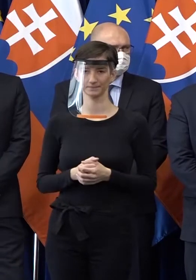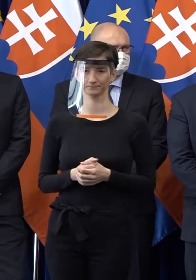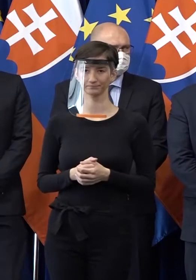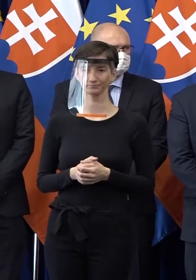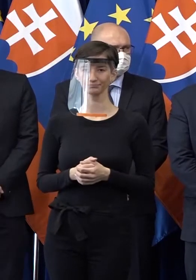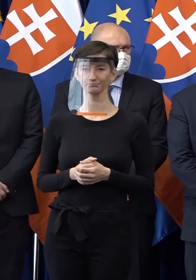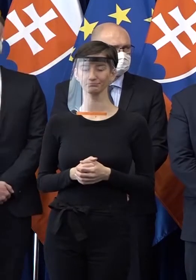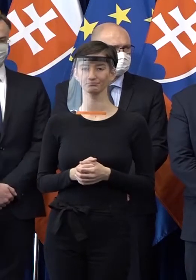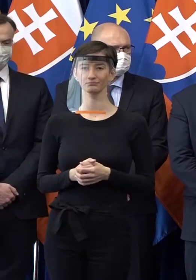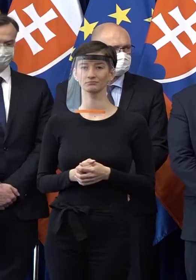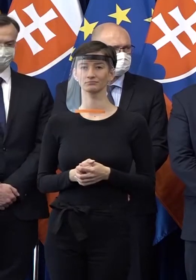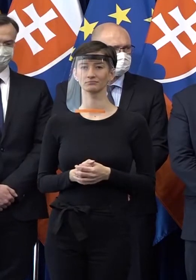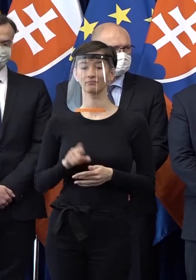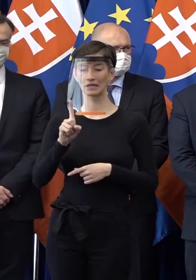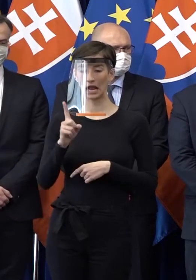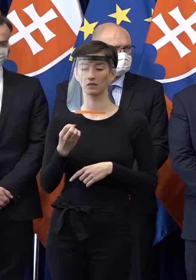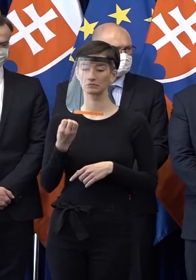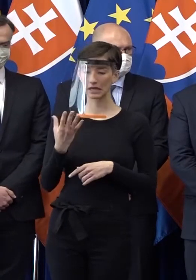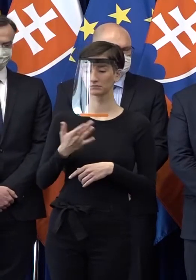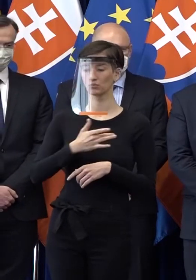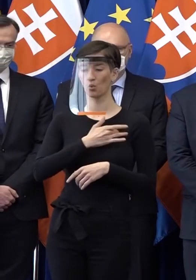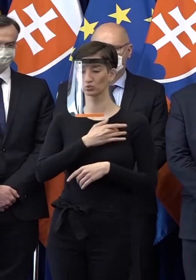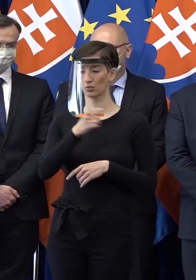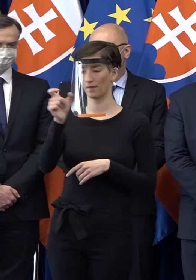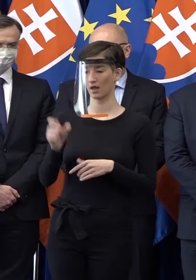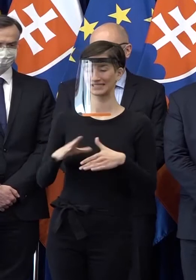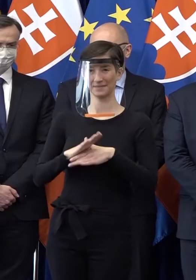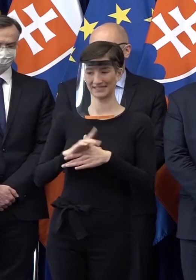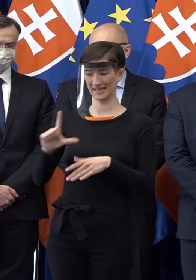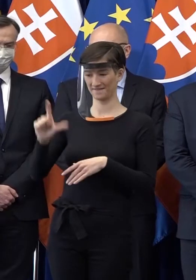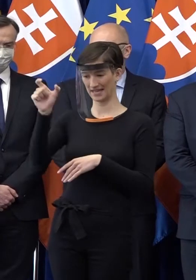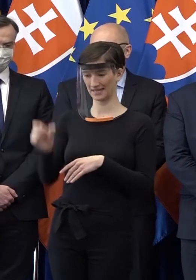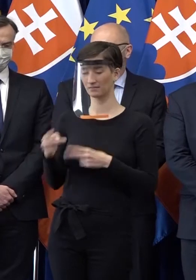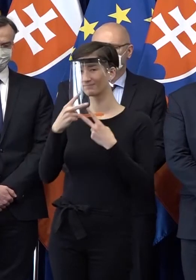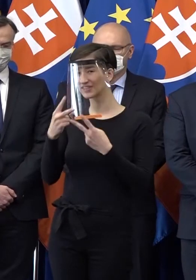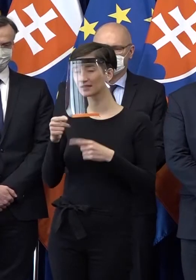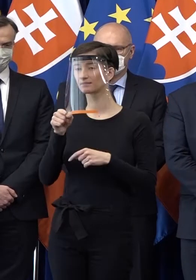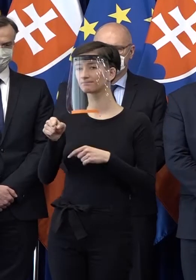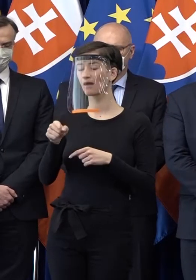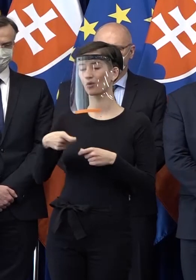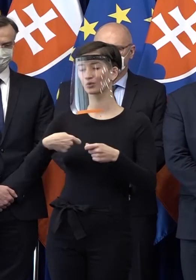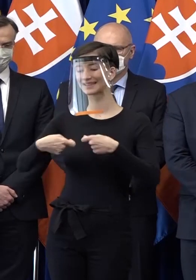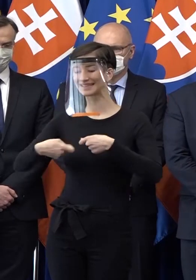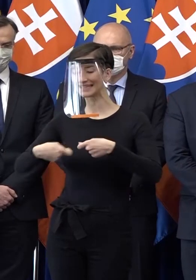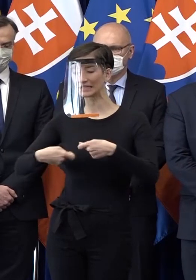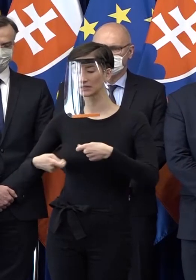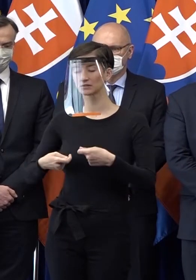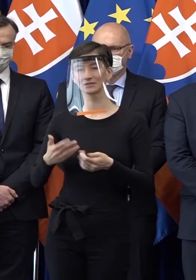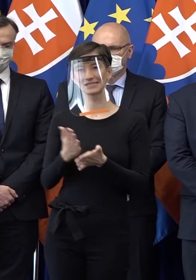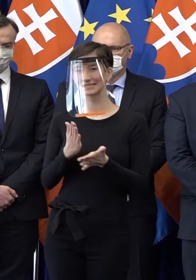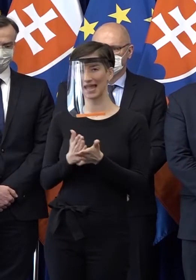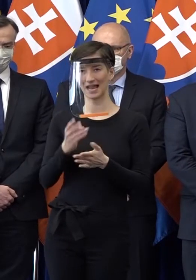že ten trh jeho sa nespamätá, trebárs 3, 4, 5, 10 mesiacov,